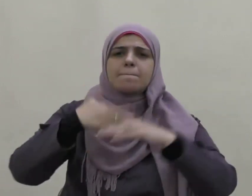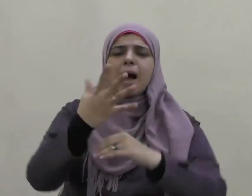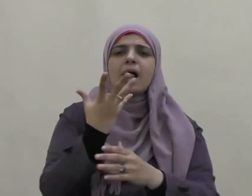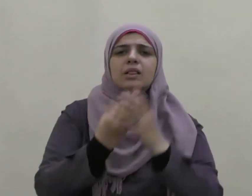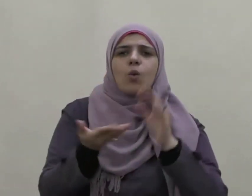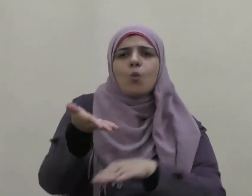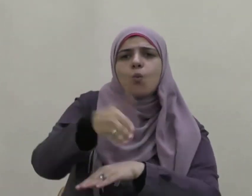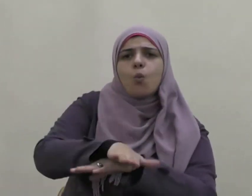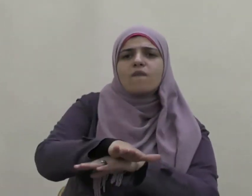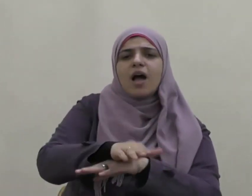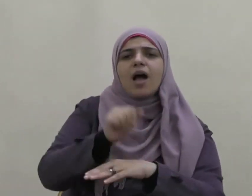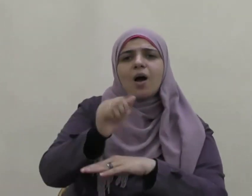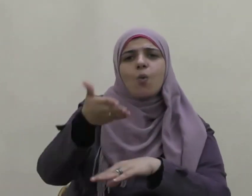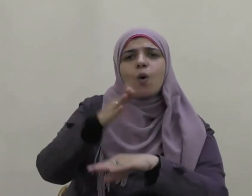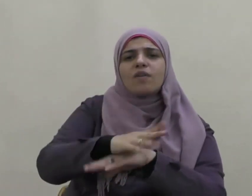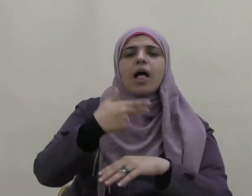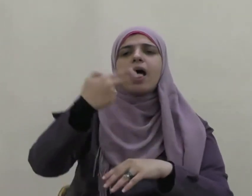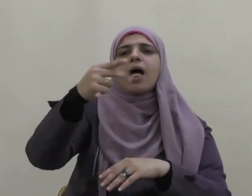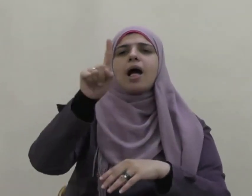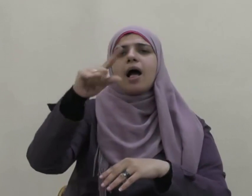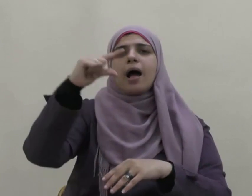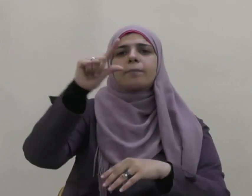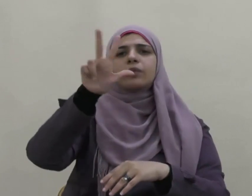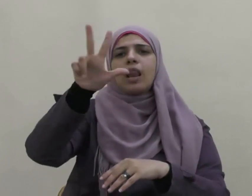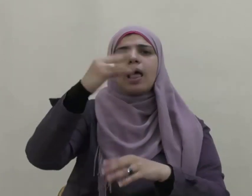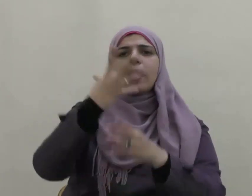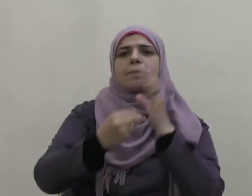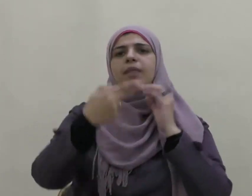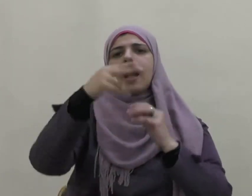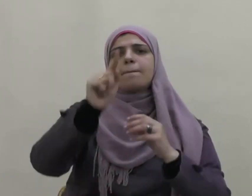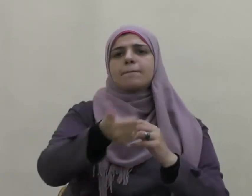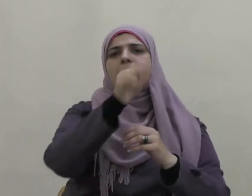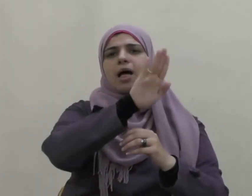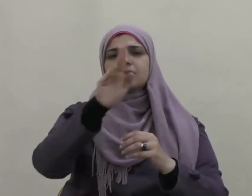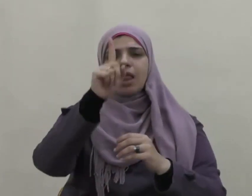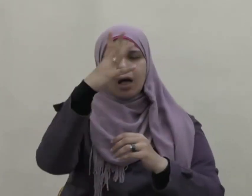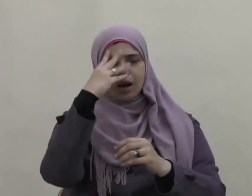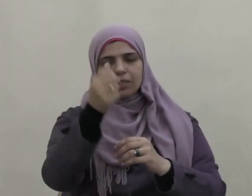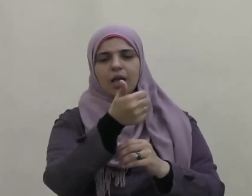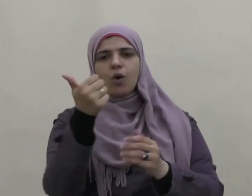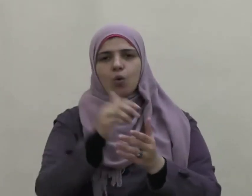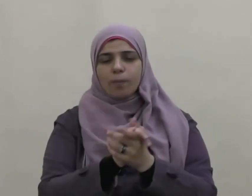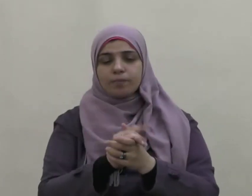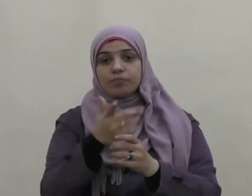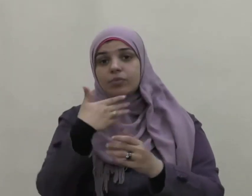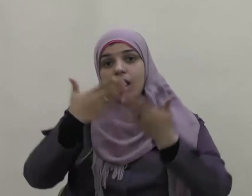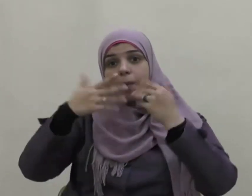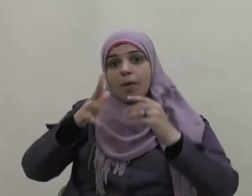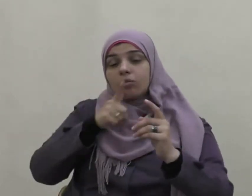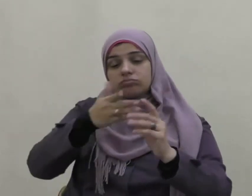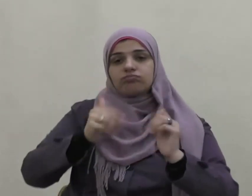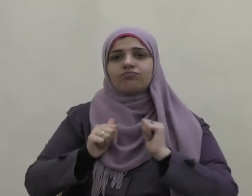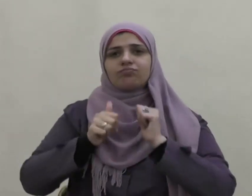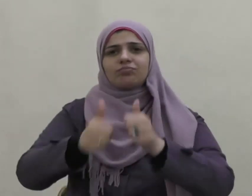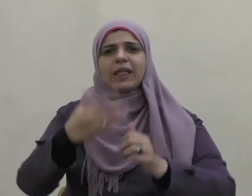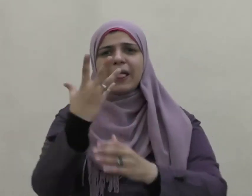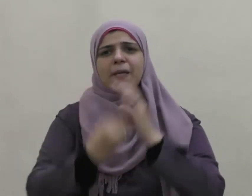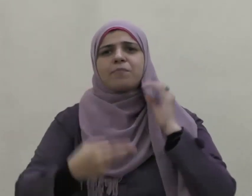الأمة عبد الله بن عباس رضي الله عنهما فلما قدم ابن عمر رضي الله عنهما